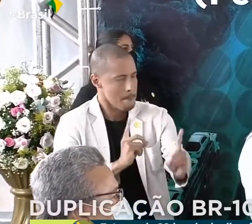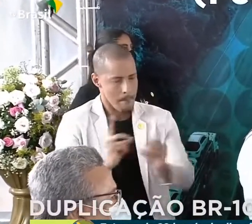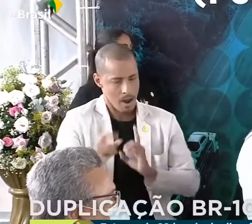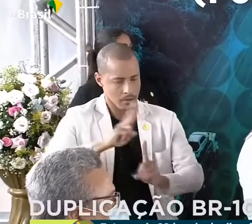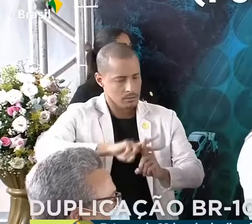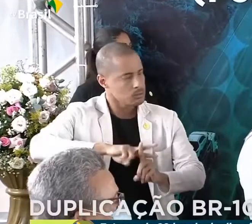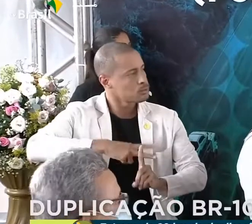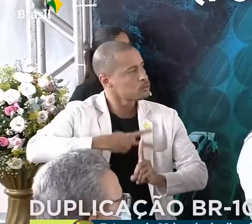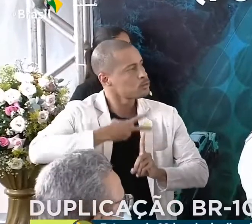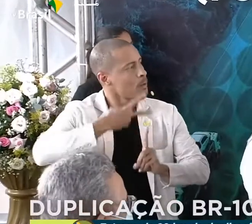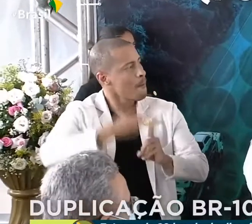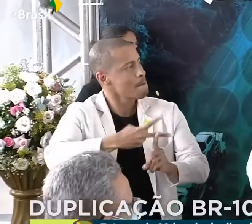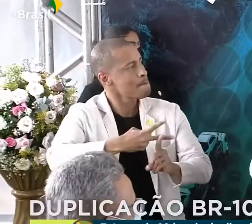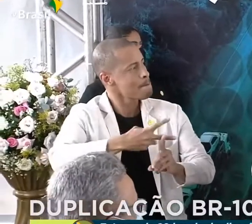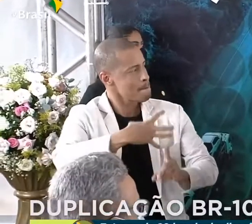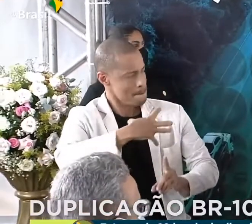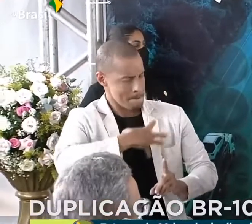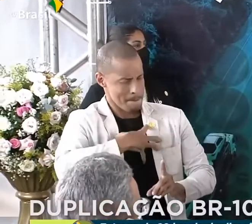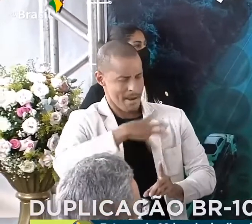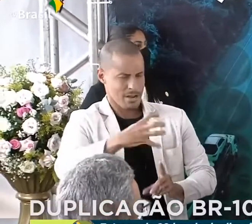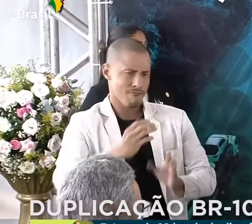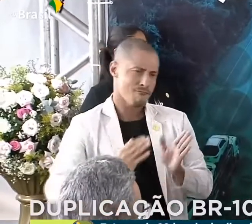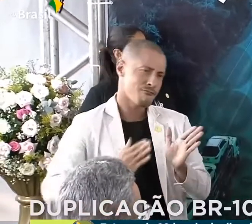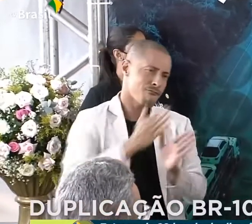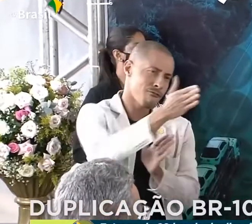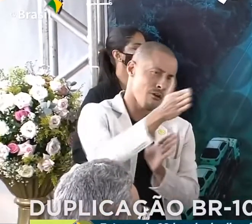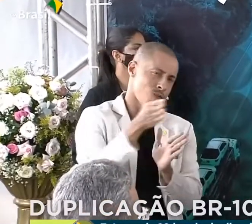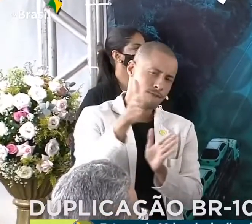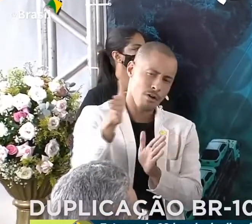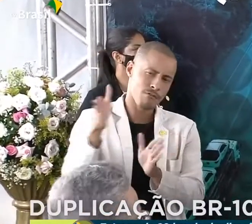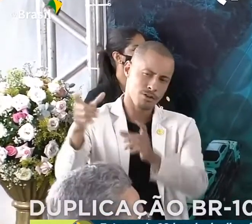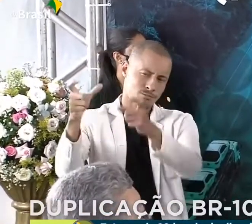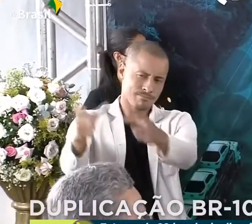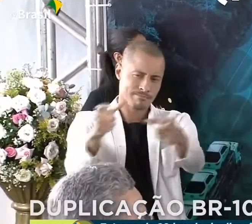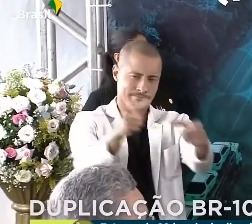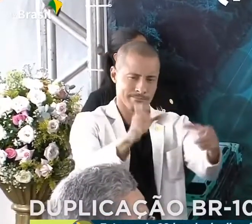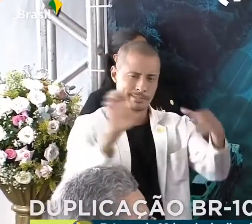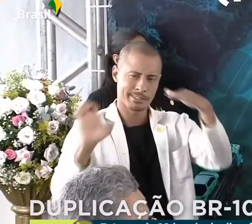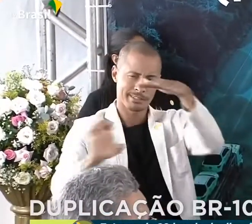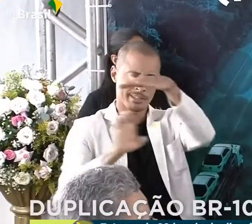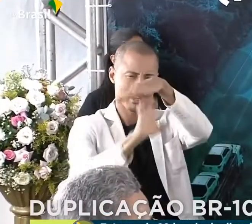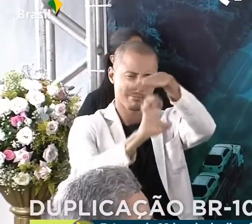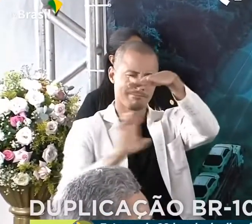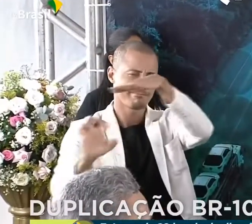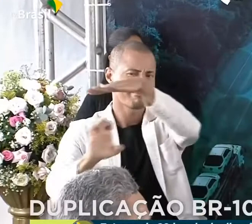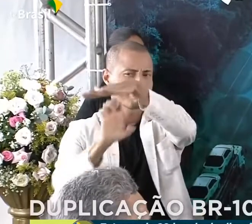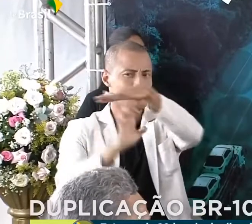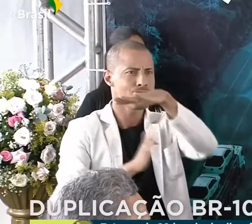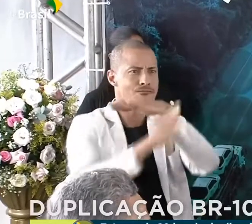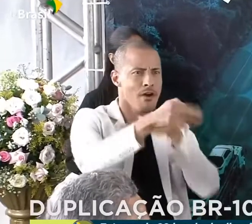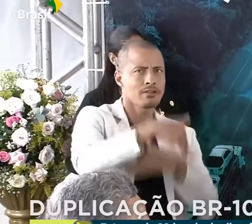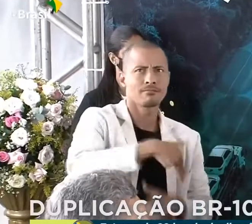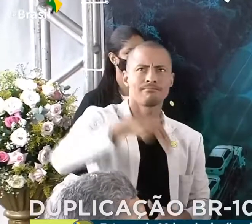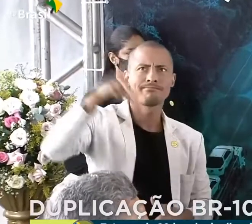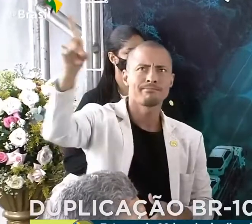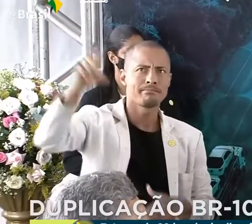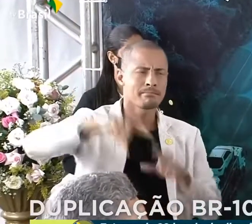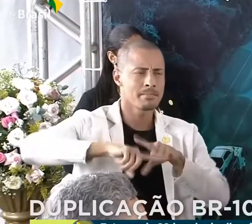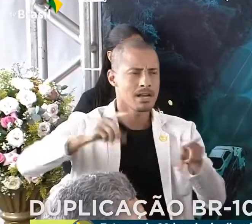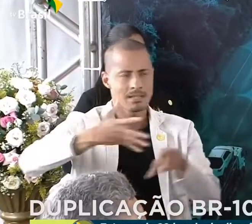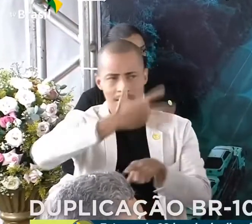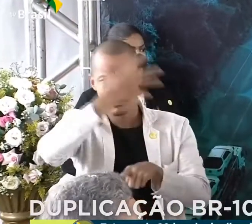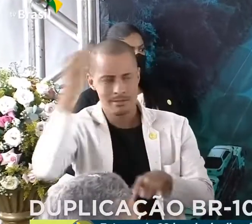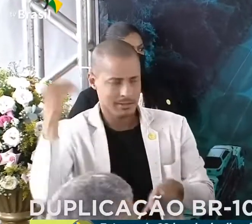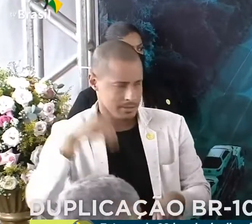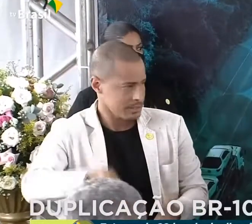pulou a Bahia, foi para Sergipe, Alagoas, Pernambuco, Paraíba, Nordeste e afora, e esqueceram da Bahia, que tanto